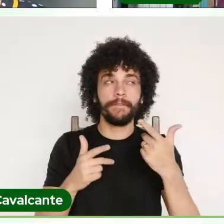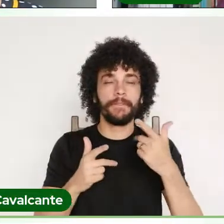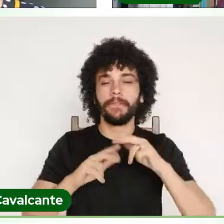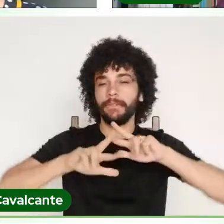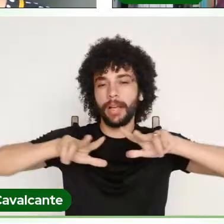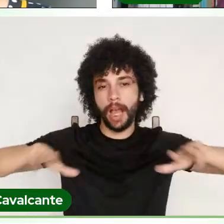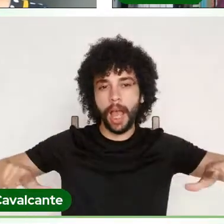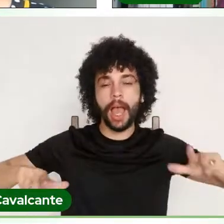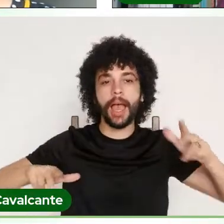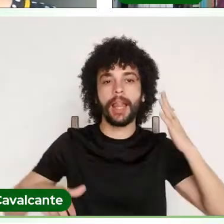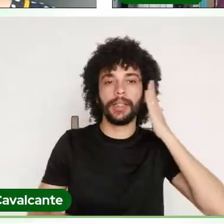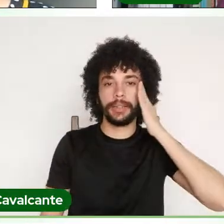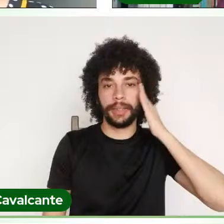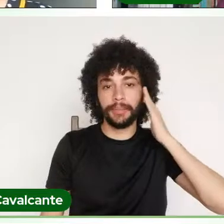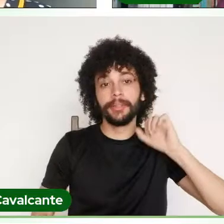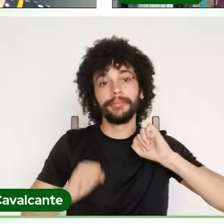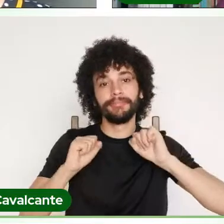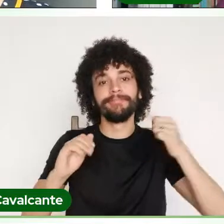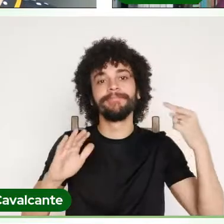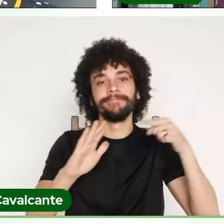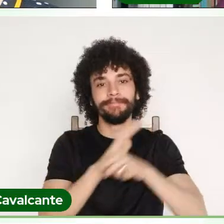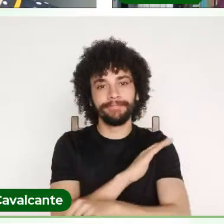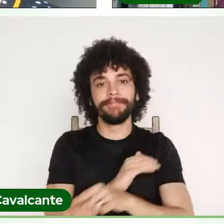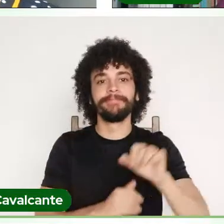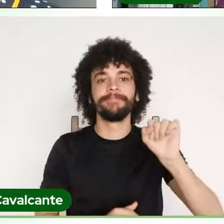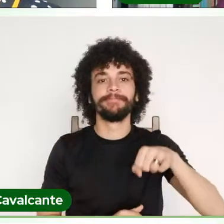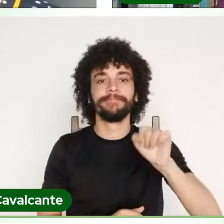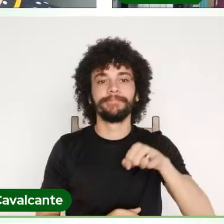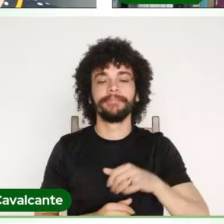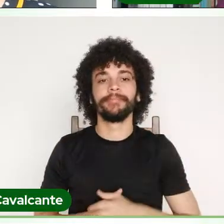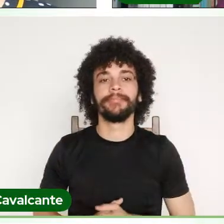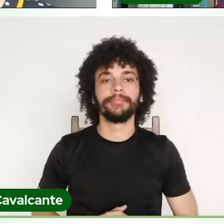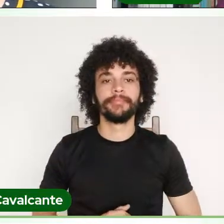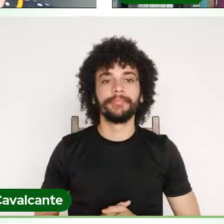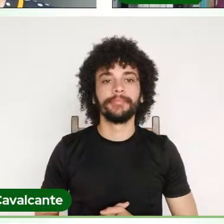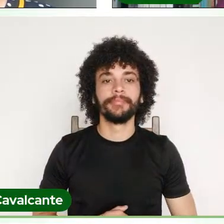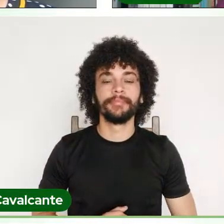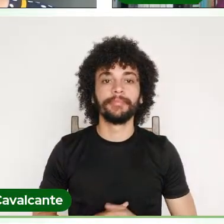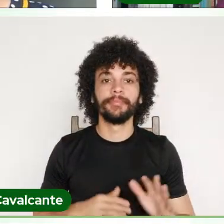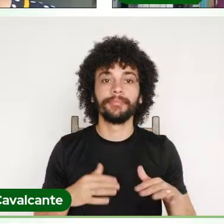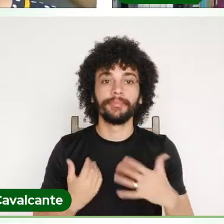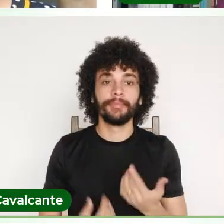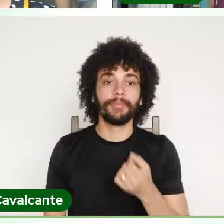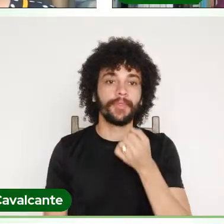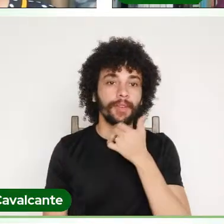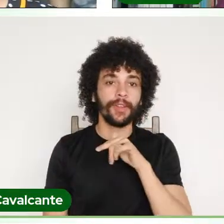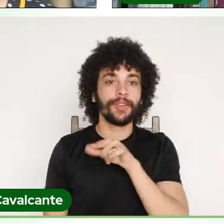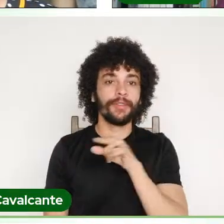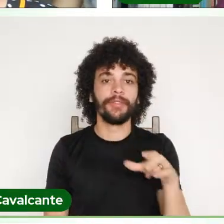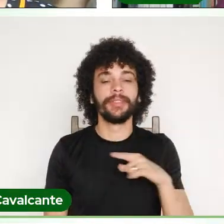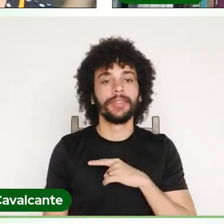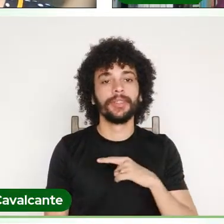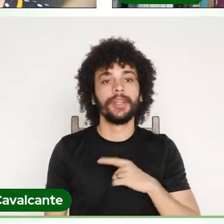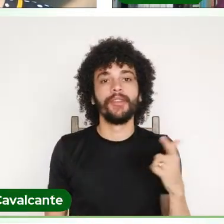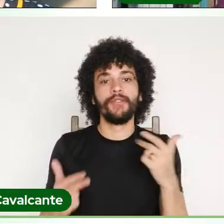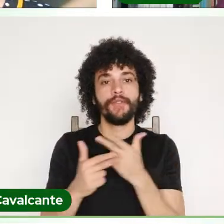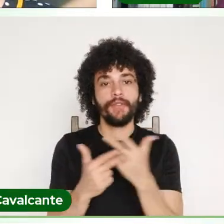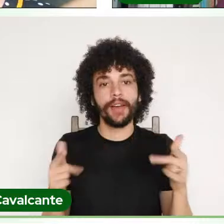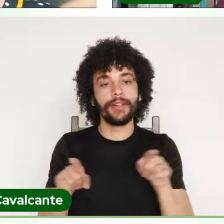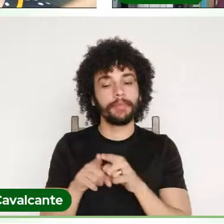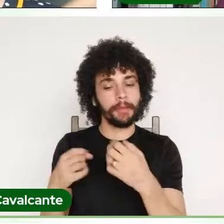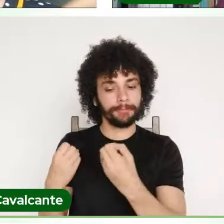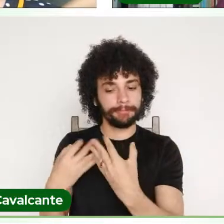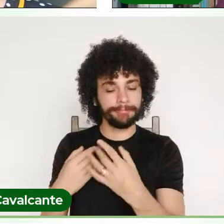a gente pode aprofundar esse debate, sim, né, e eu acho que vocês também têm muita coisa a nos ensinar,